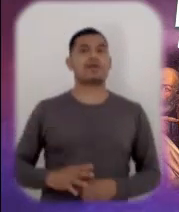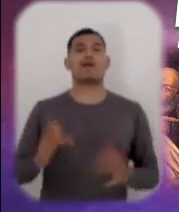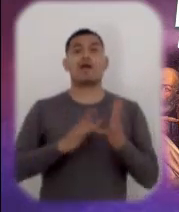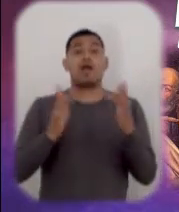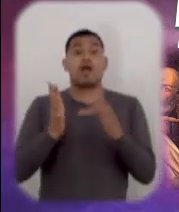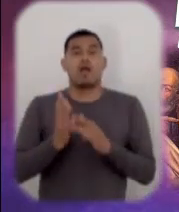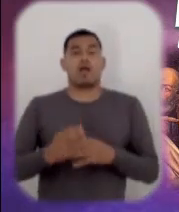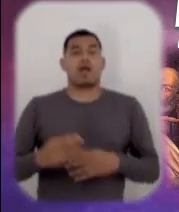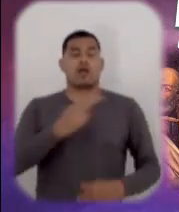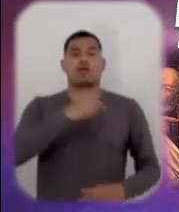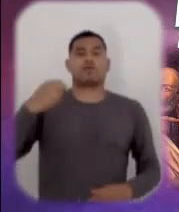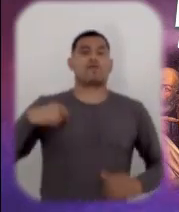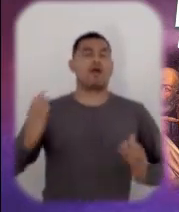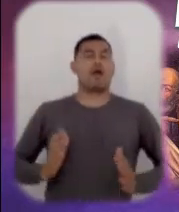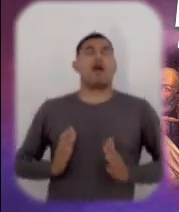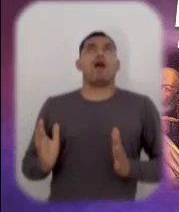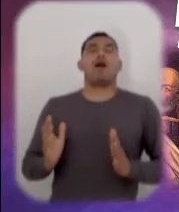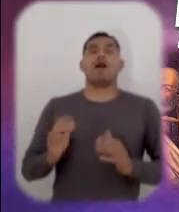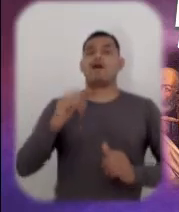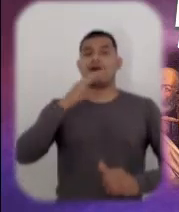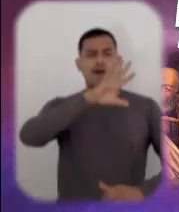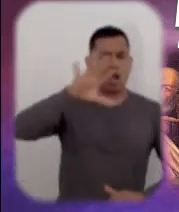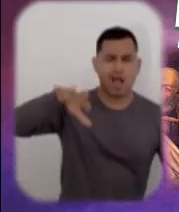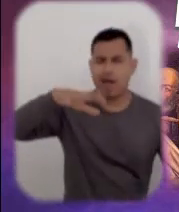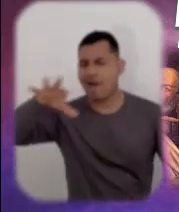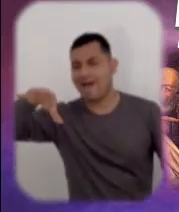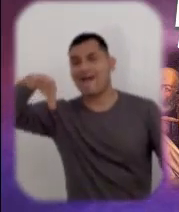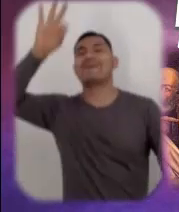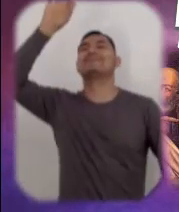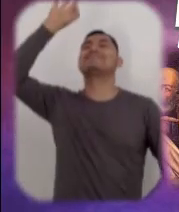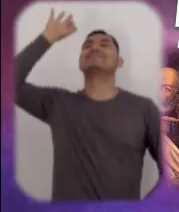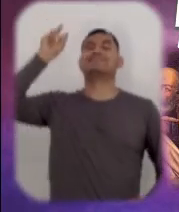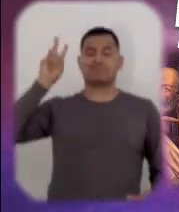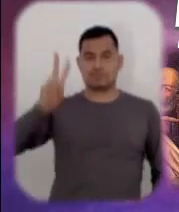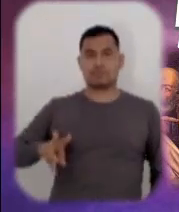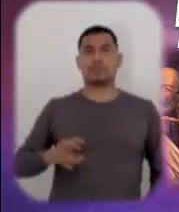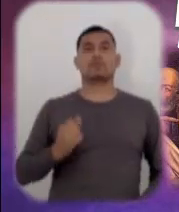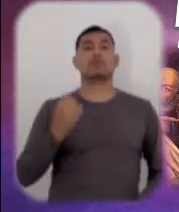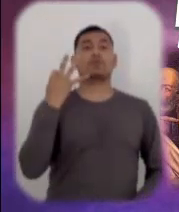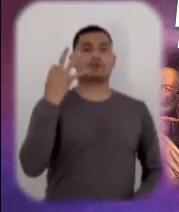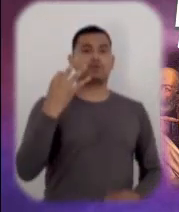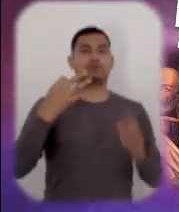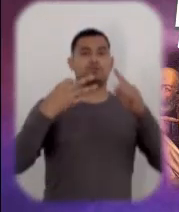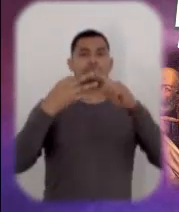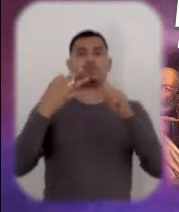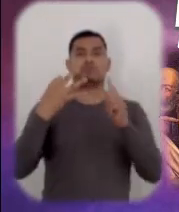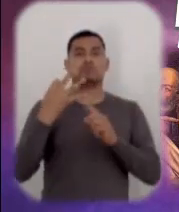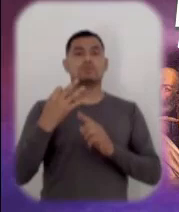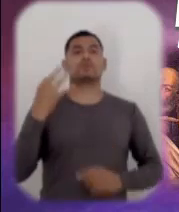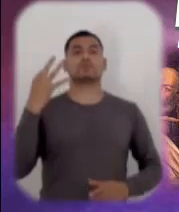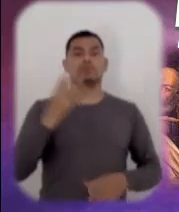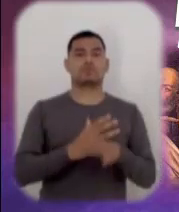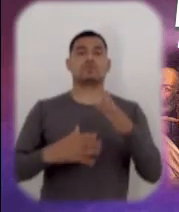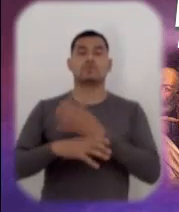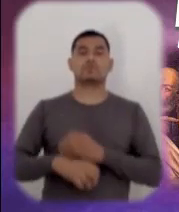ofrece la verdad y quiere que descubramos que somos esclavos. El camino que hoy nos ofrece en este